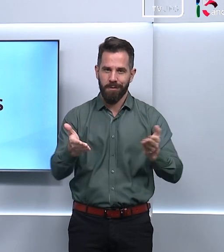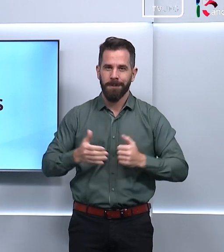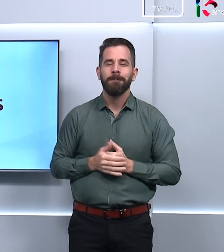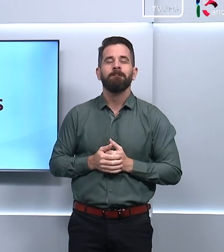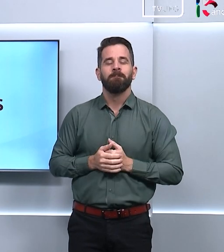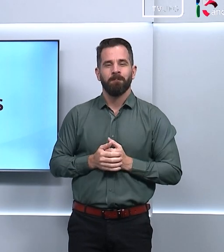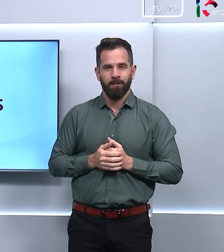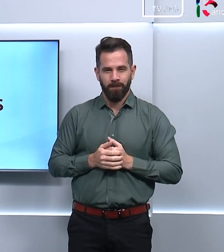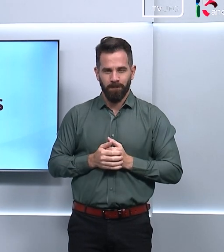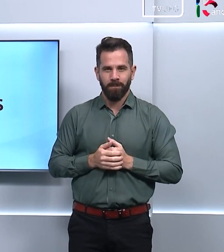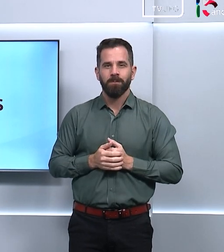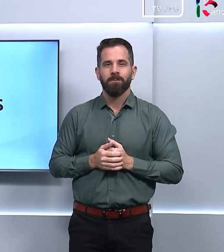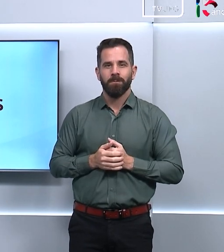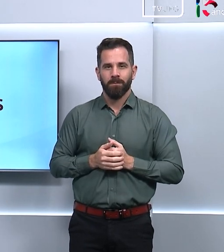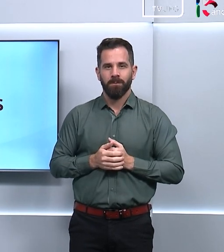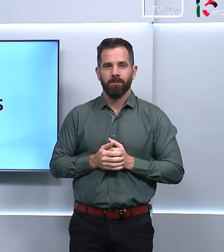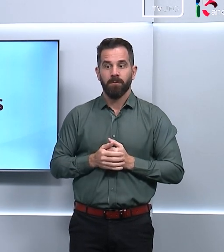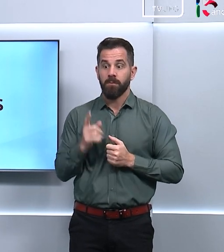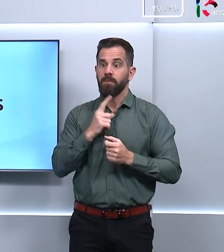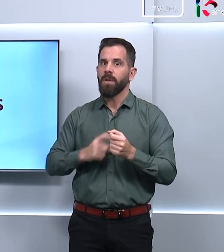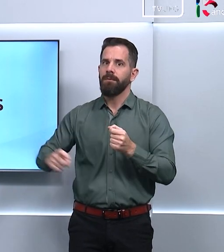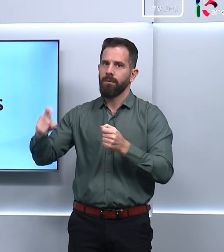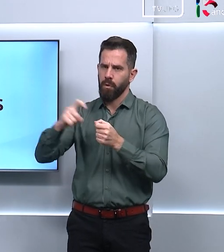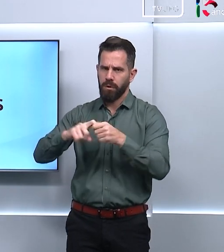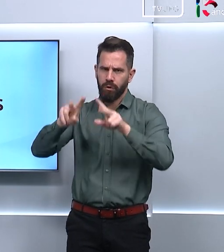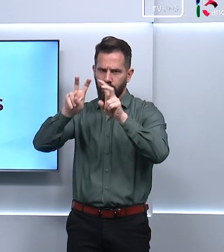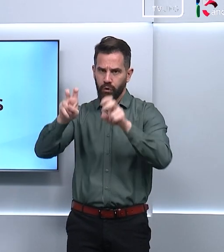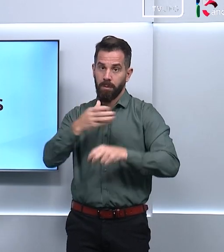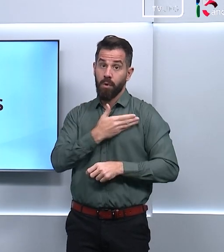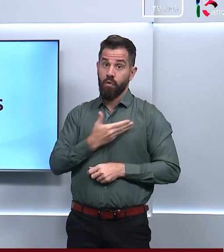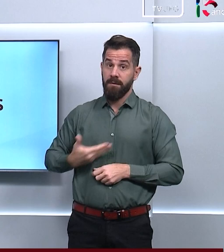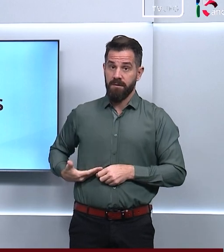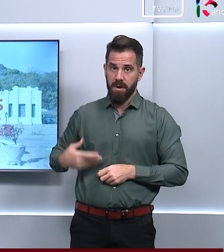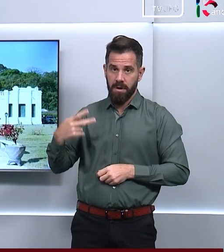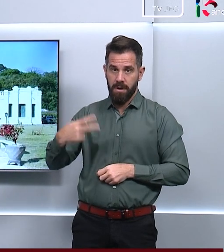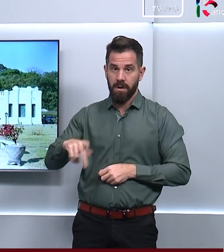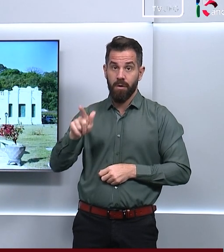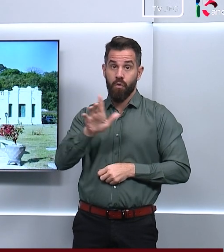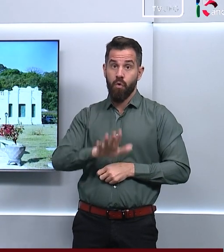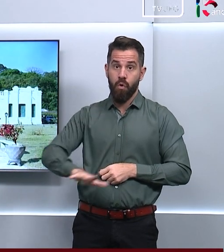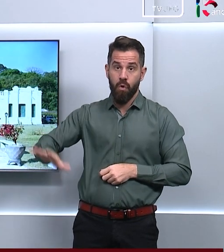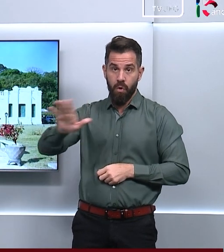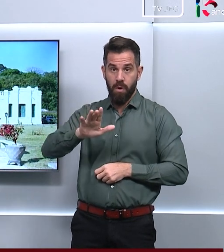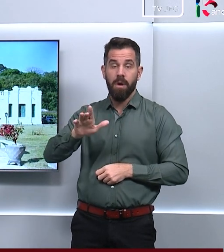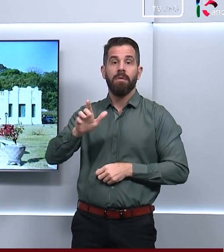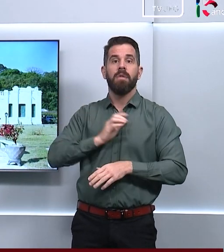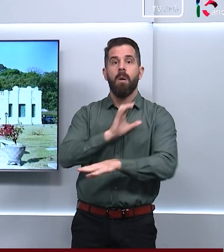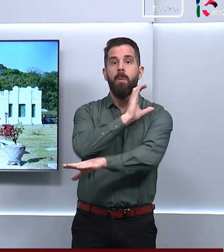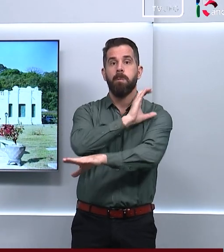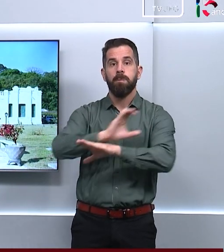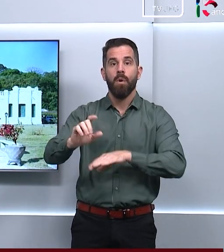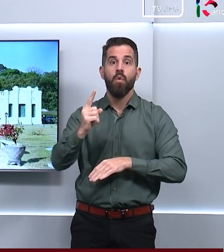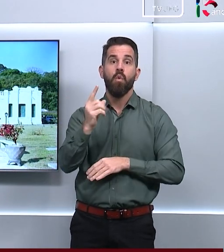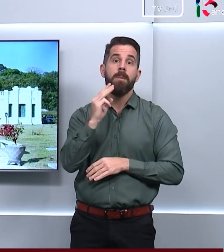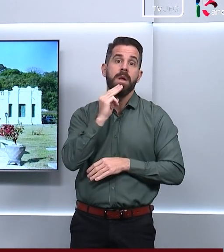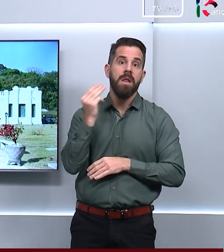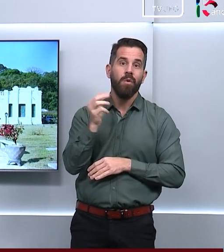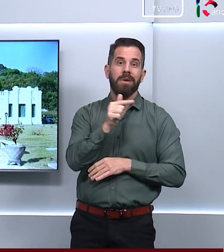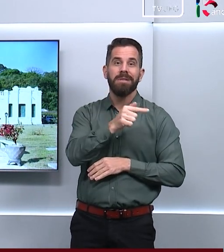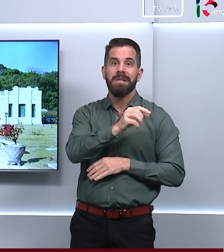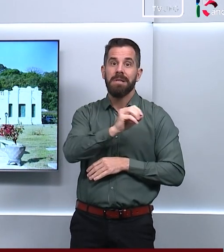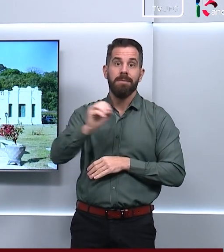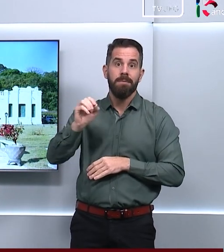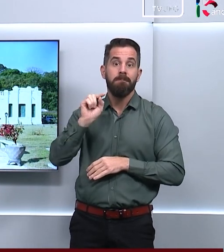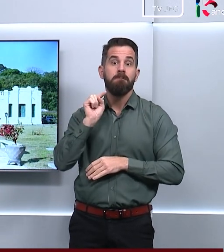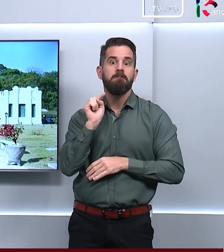Voltando a falar sobre o estado de Goiás, o governo estadual vai investir R 1 milhão e 700 mil na reforma geral do